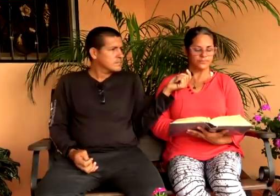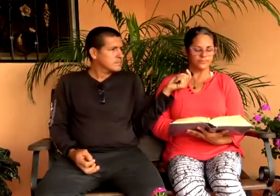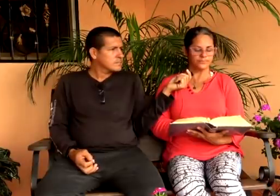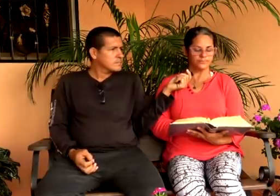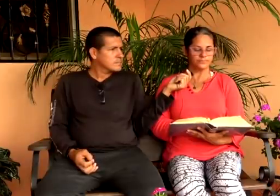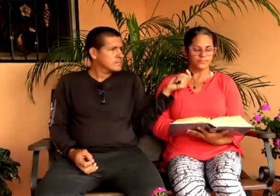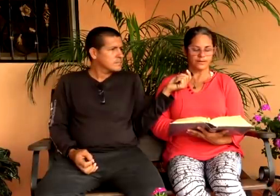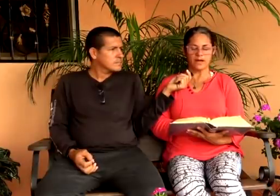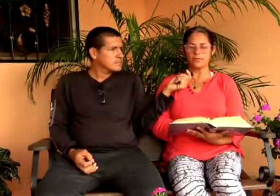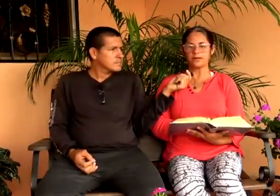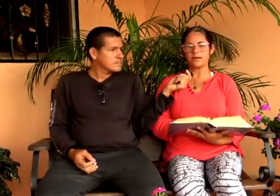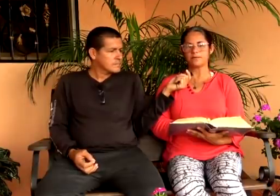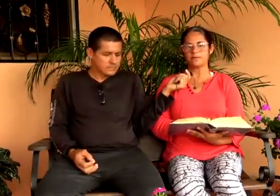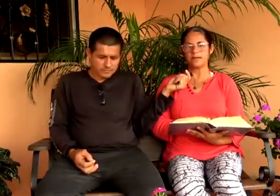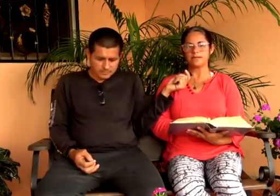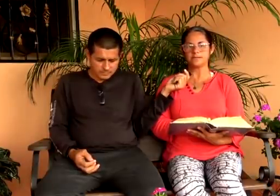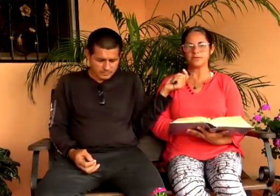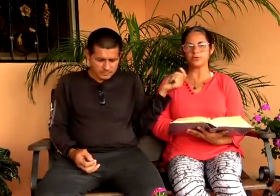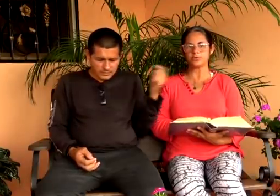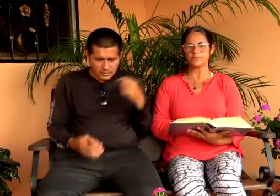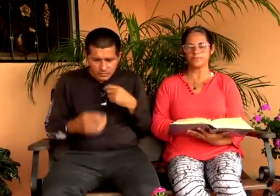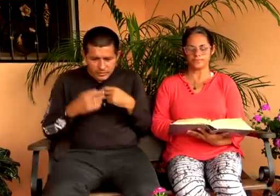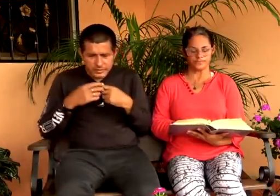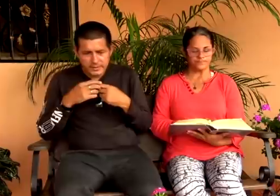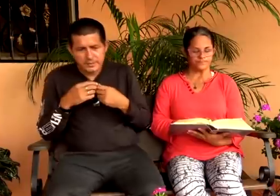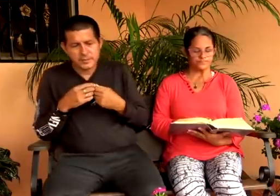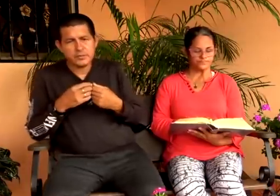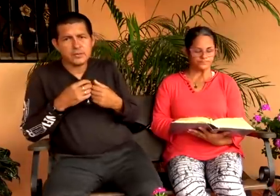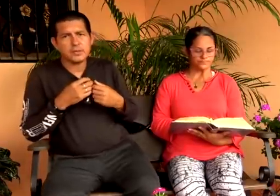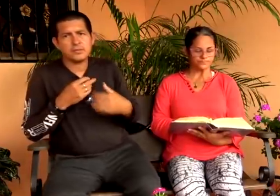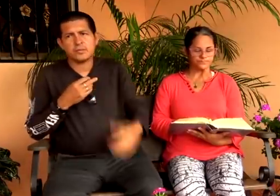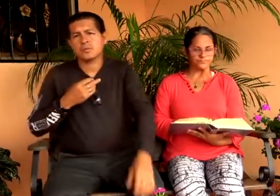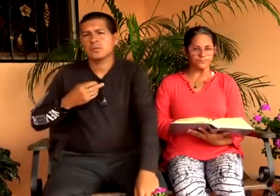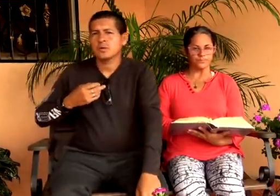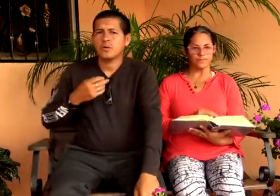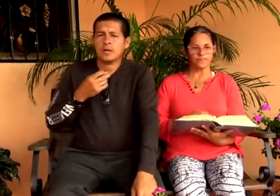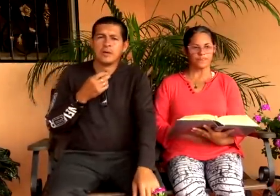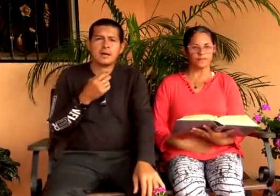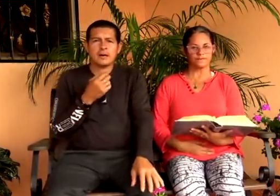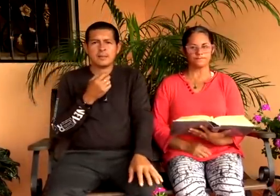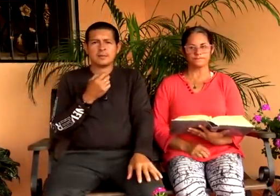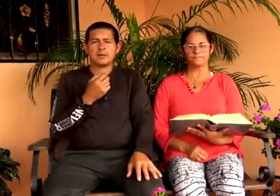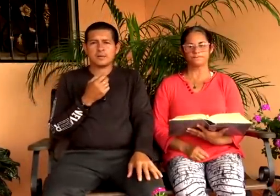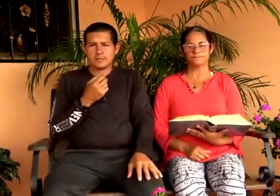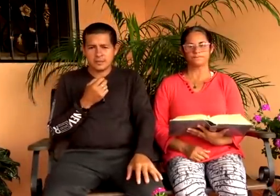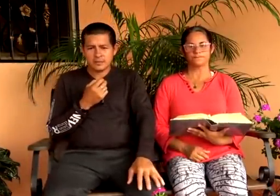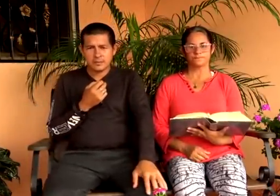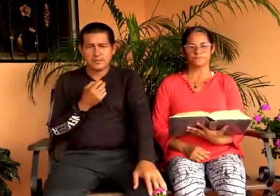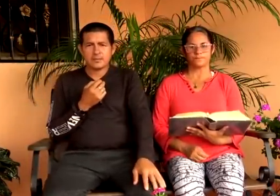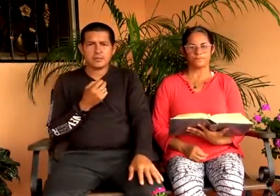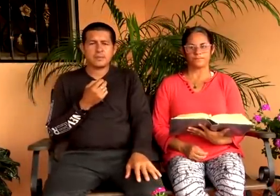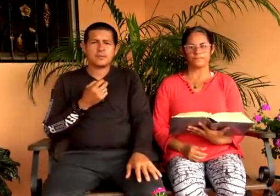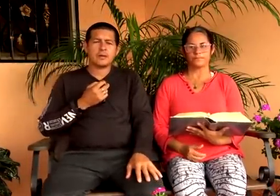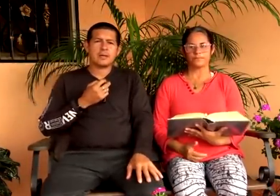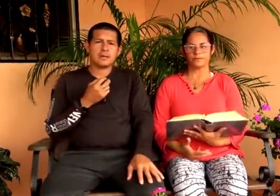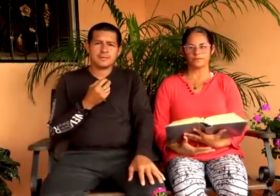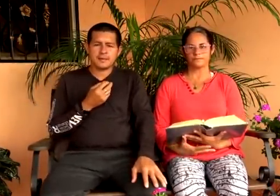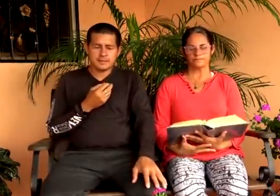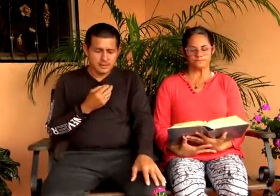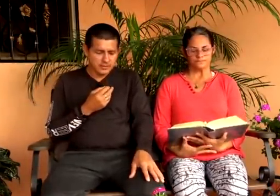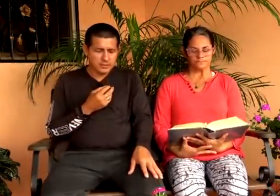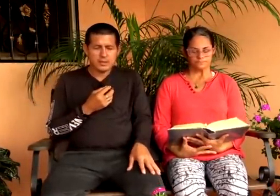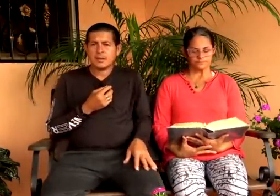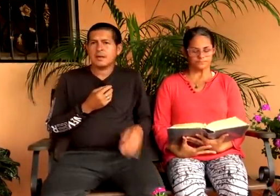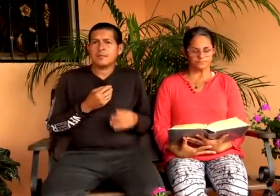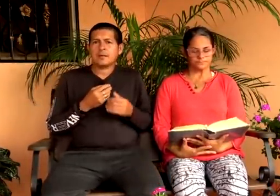enviado. Palabra del Señor. Gloria a Señor Jesús. Hola, hola, apreciados hermanos. Abrazo espiritual a la